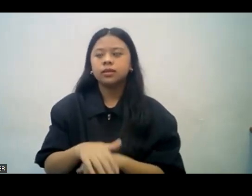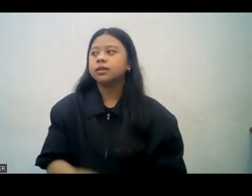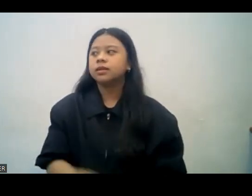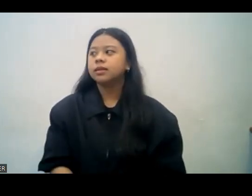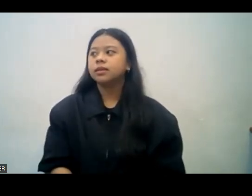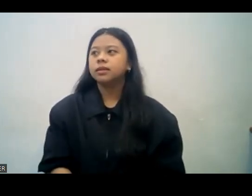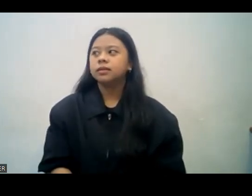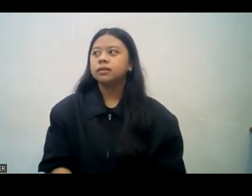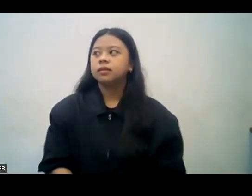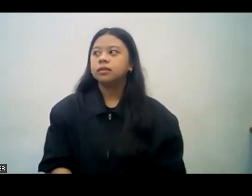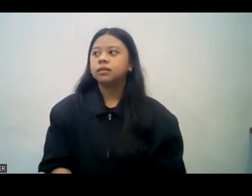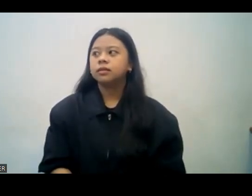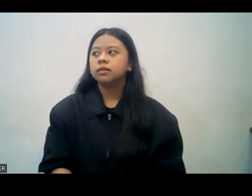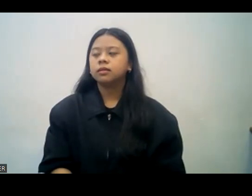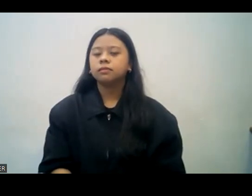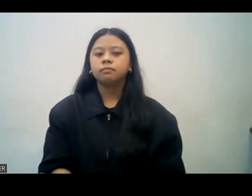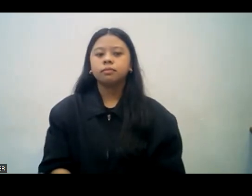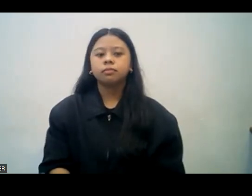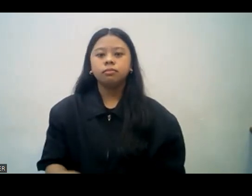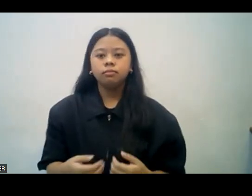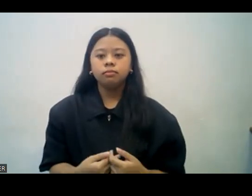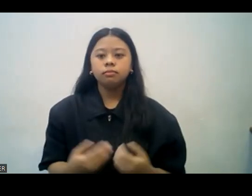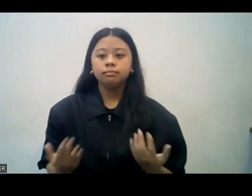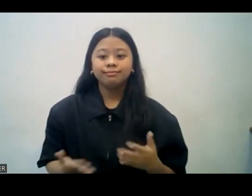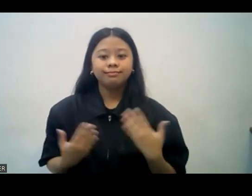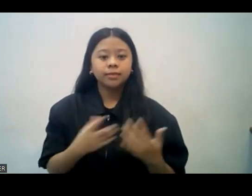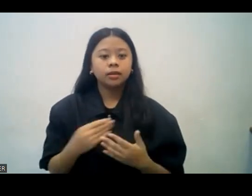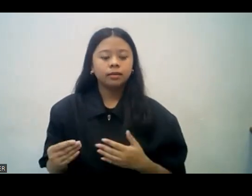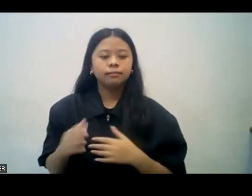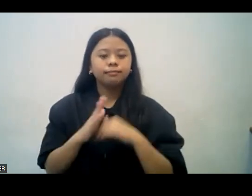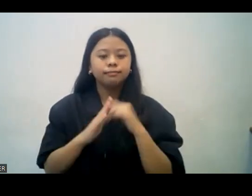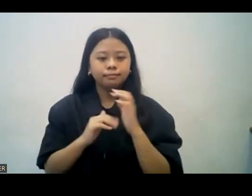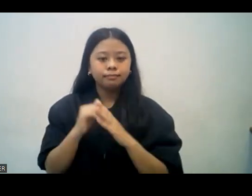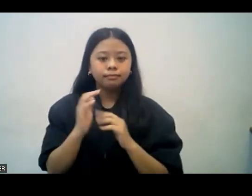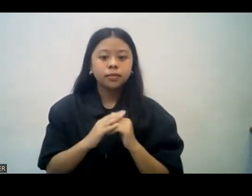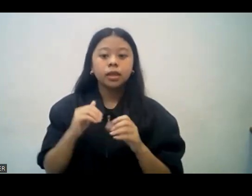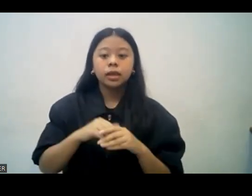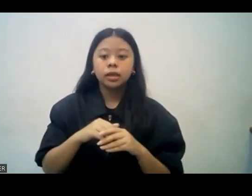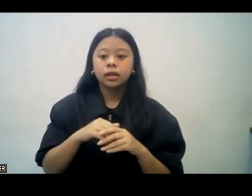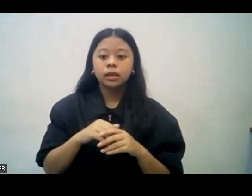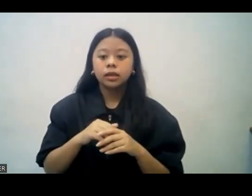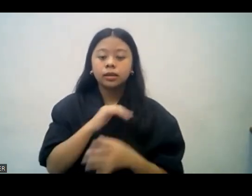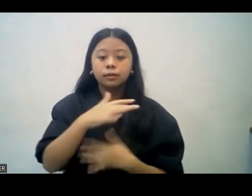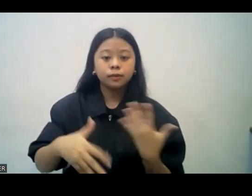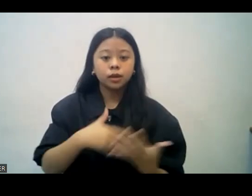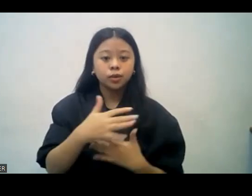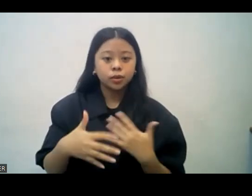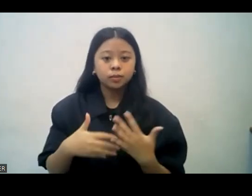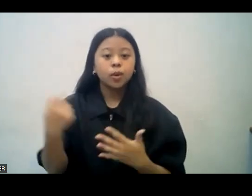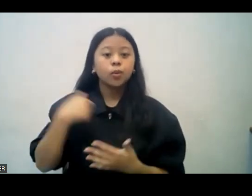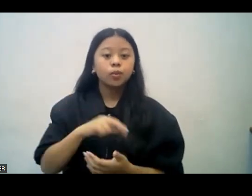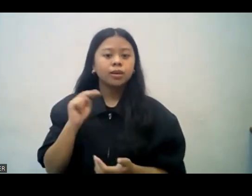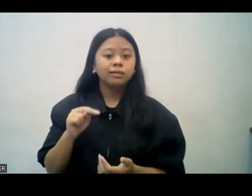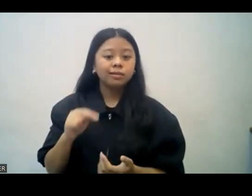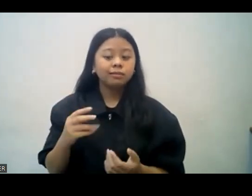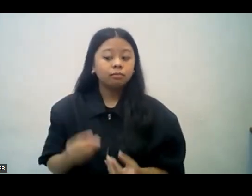mayroong pagbibigay ng payo, kaaliwan at habag. So, in the fellowship, we should give the